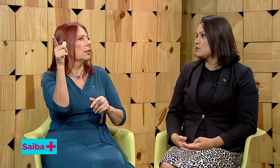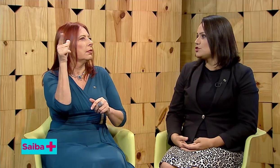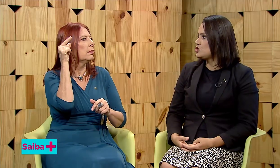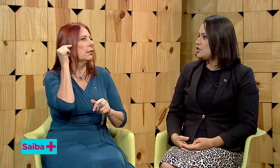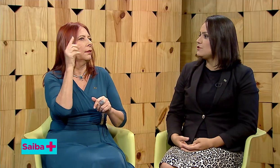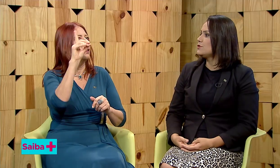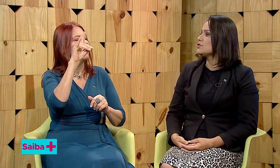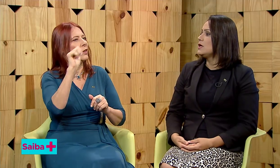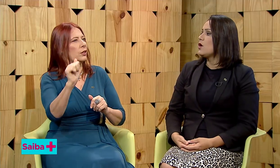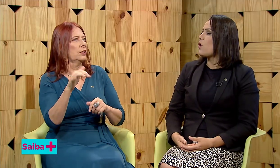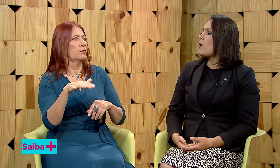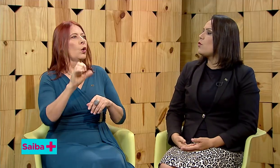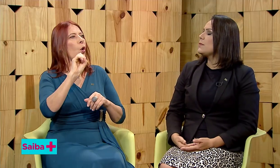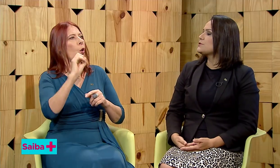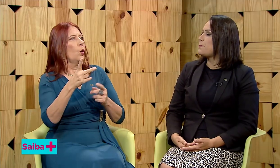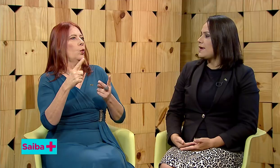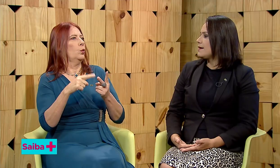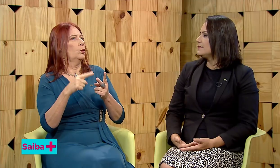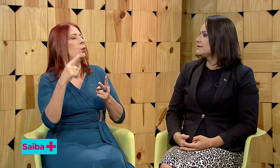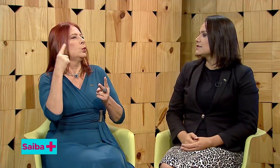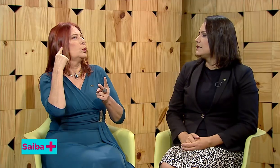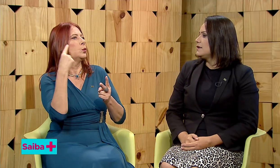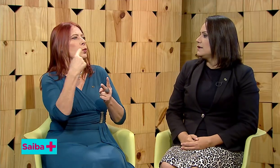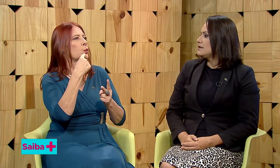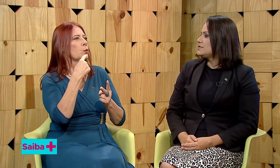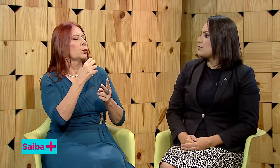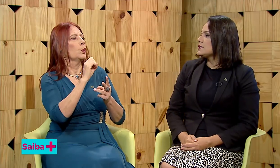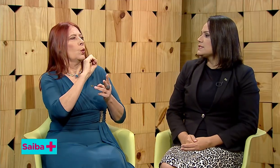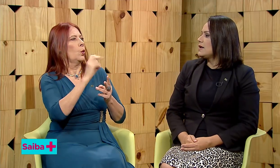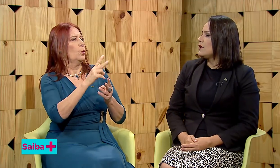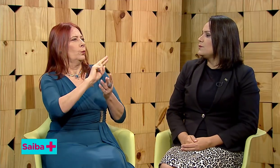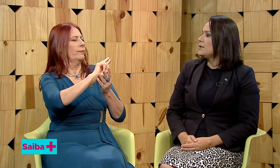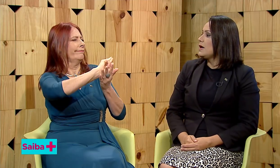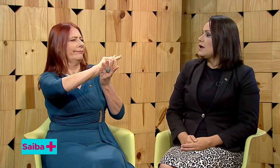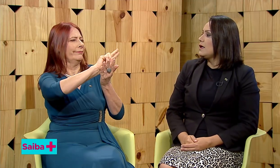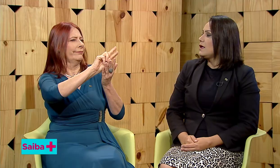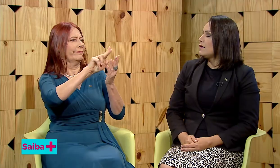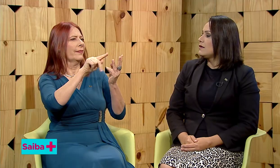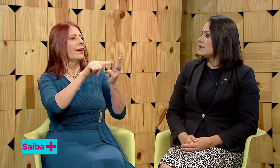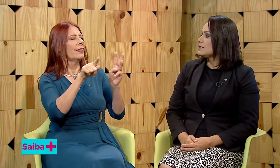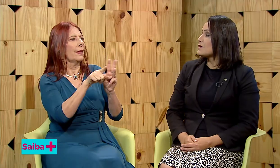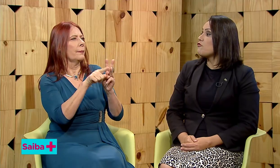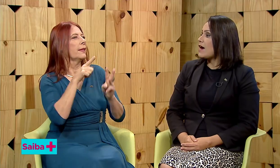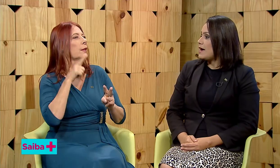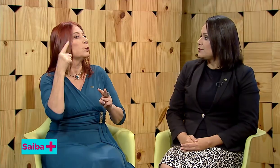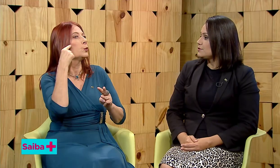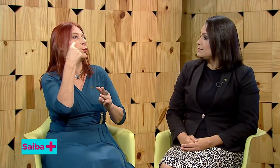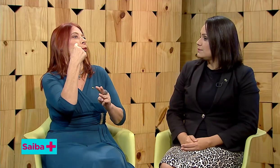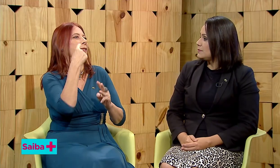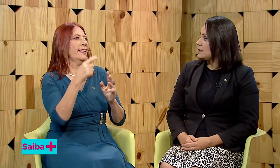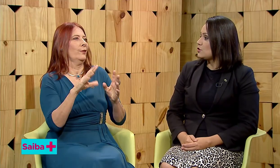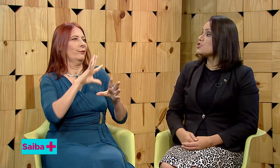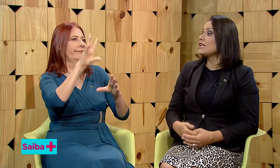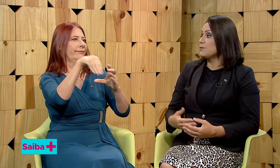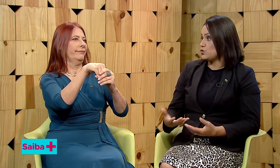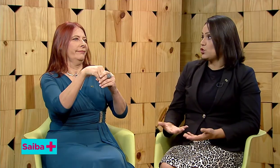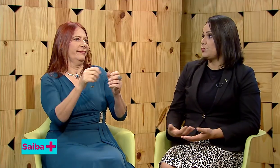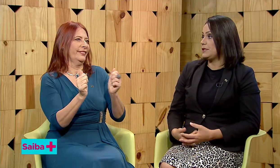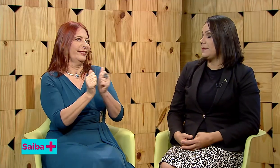auditivos com algumas perdas de audição, são vários. Nós temos o grupo também